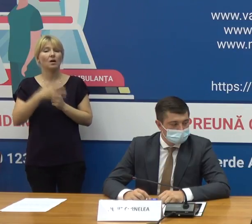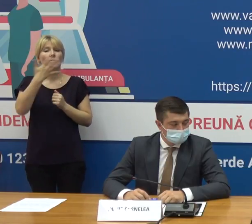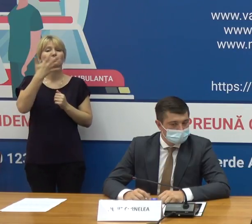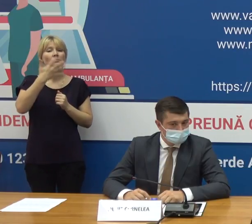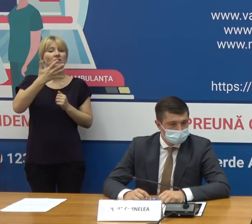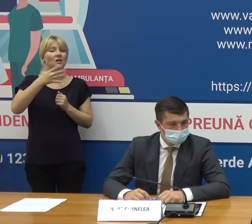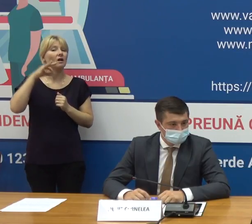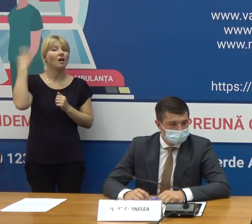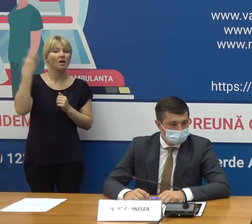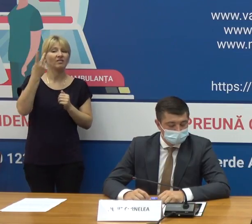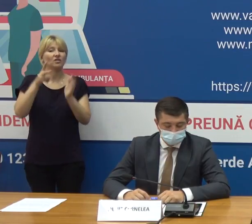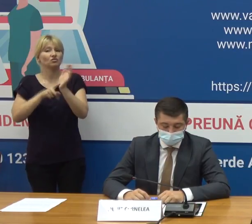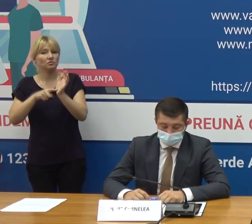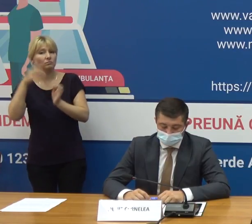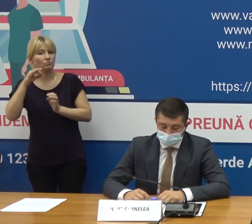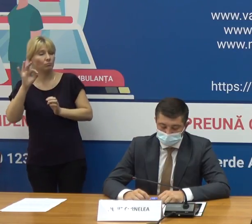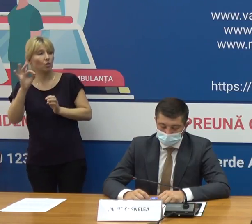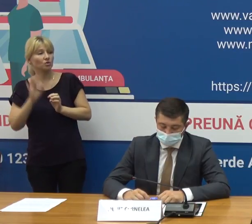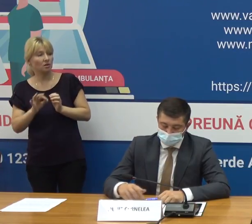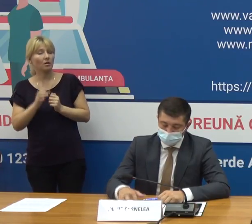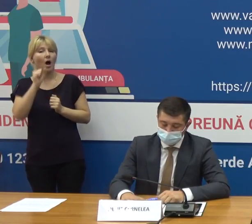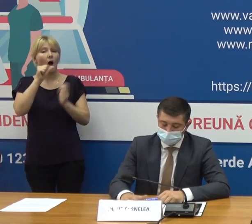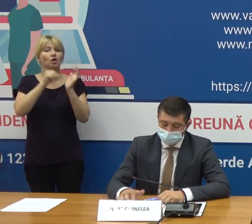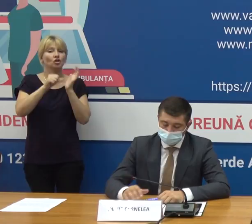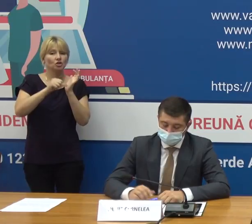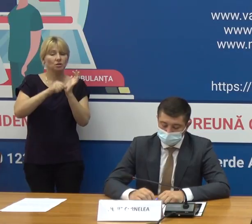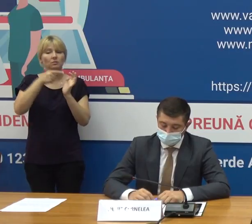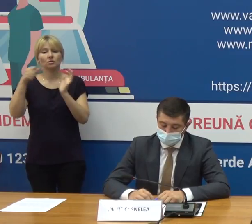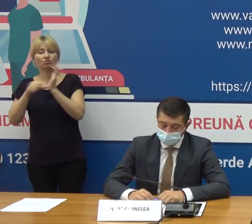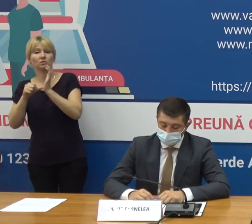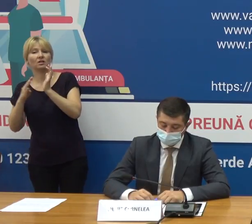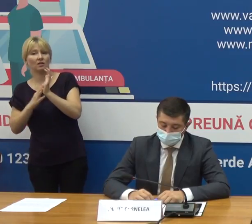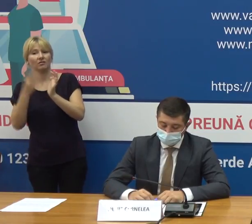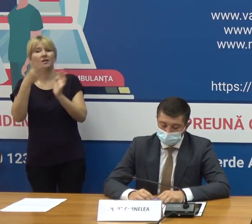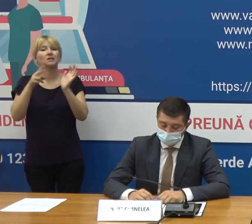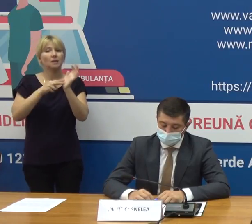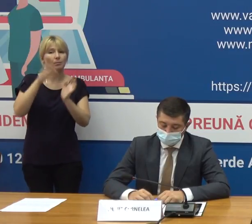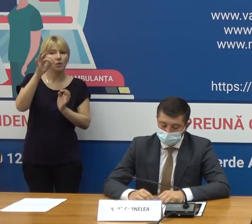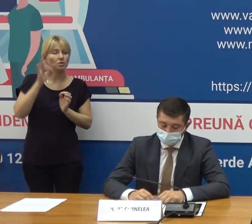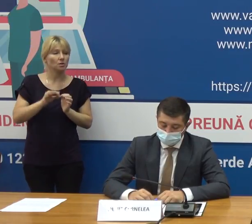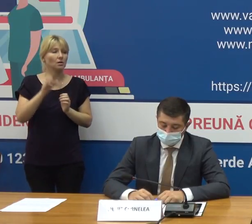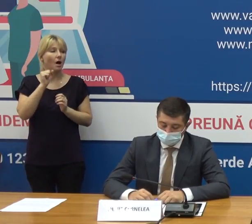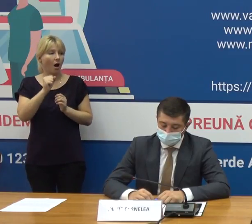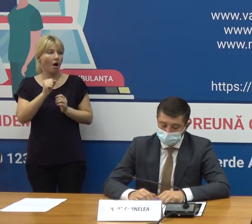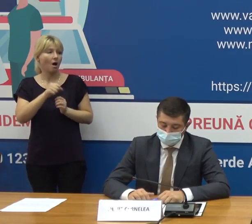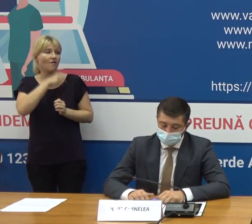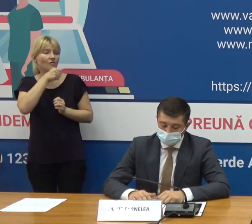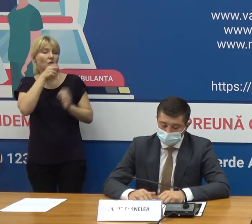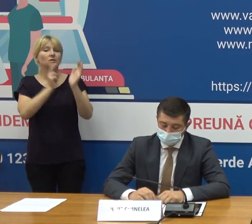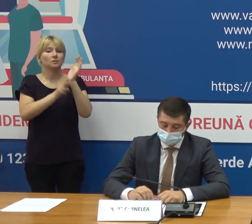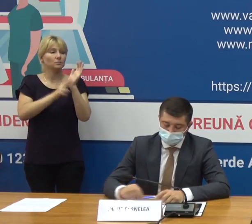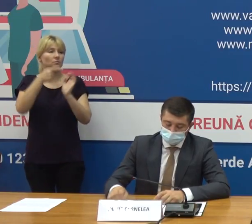-26 în grupul de vârstă 60-69-37 în grupul de vârstă 70